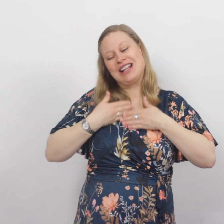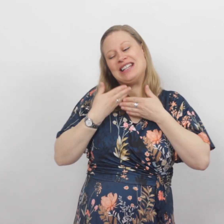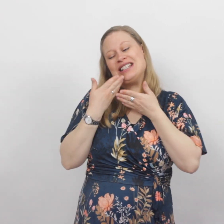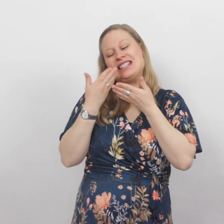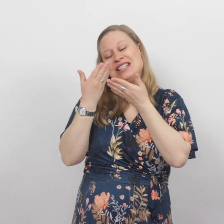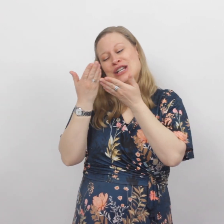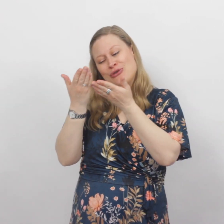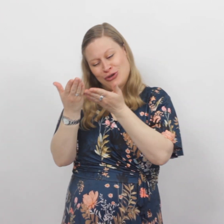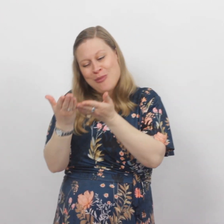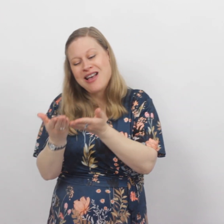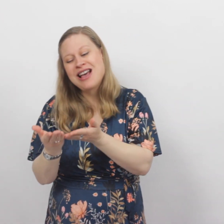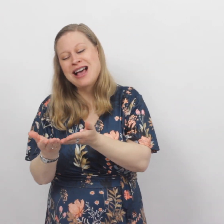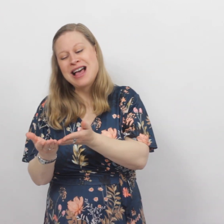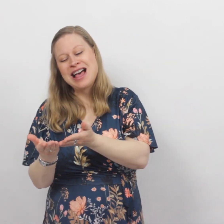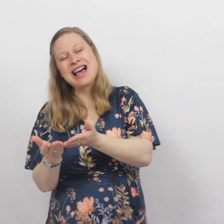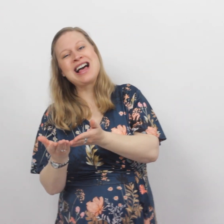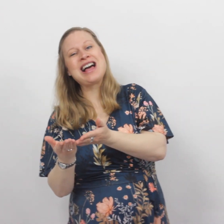liefde bent